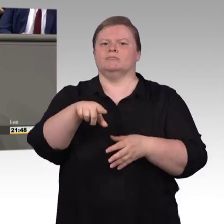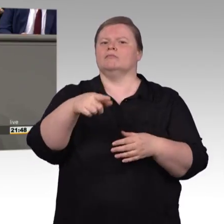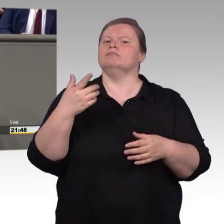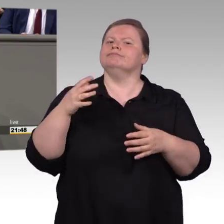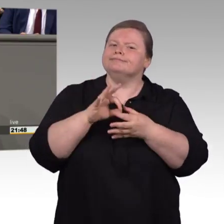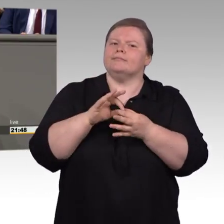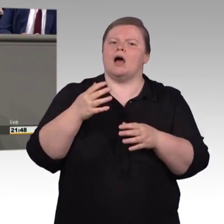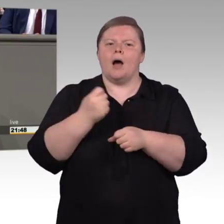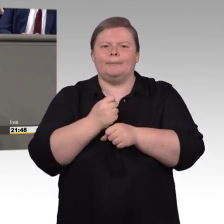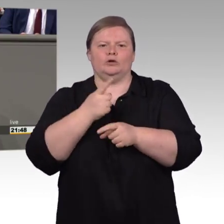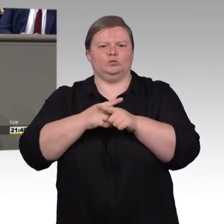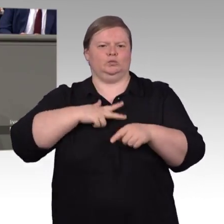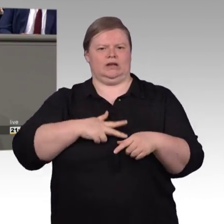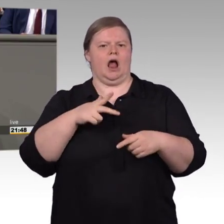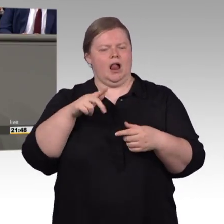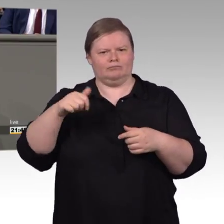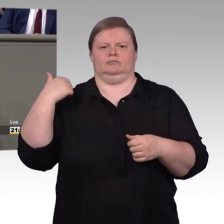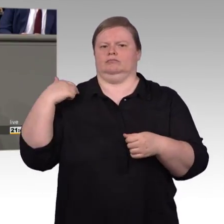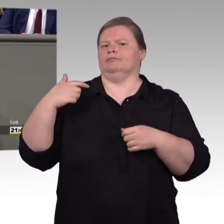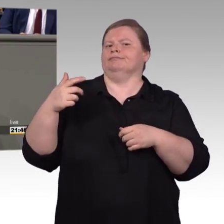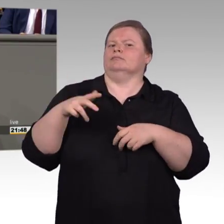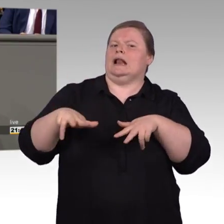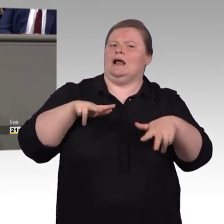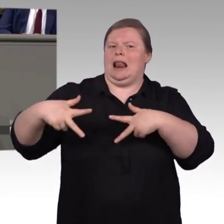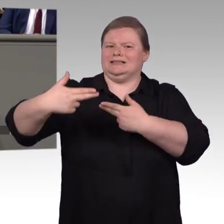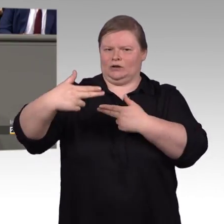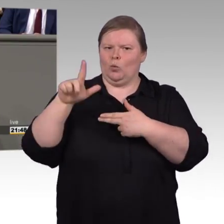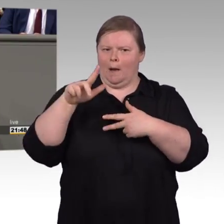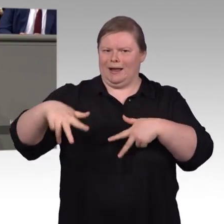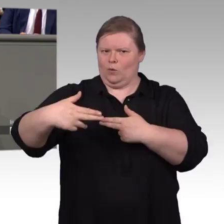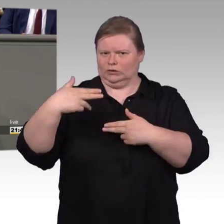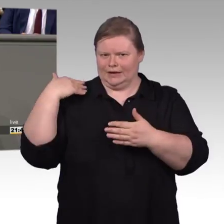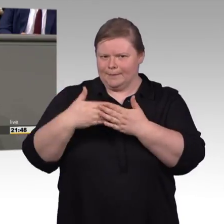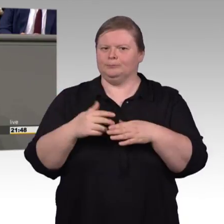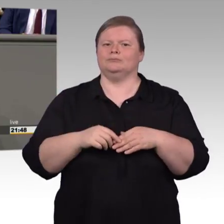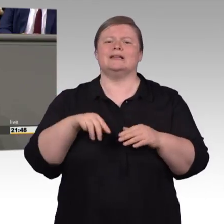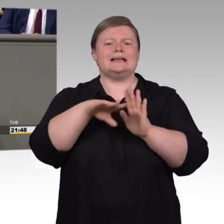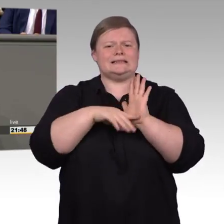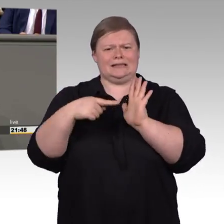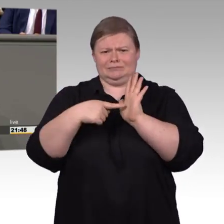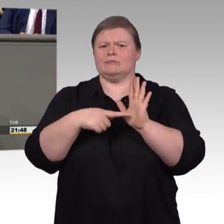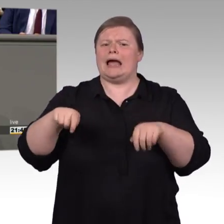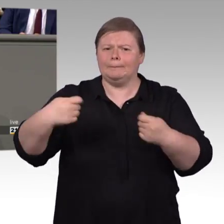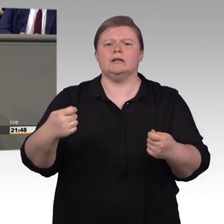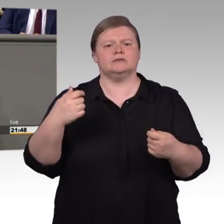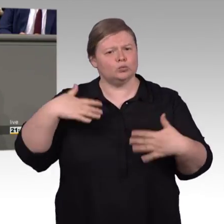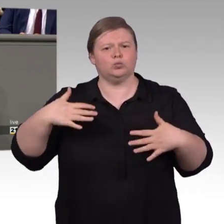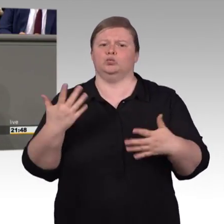einer öffentlichen Anhörung wichtige Sachverständige angehört und auch gewürdigt. Und ich möchte an dieser